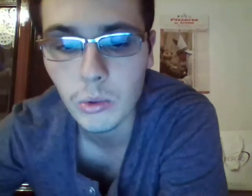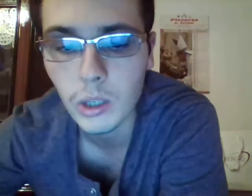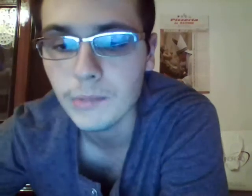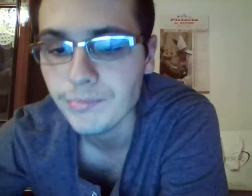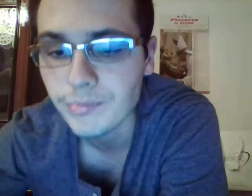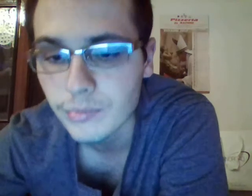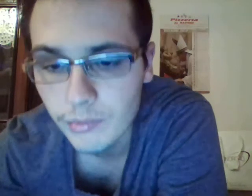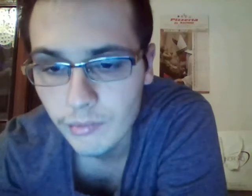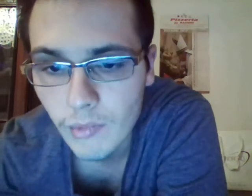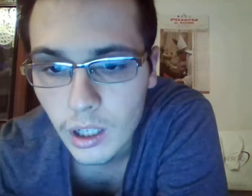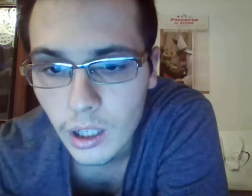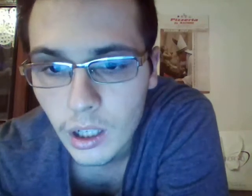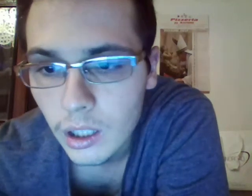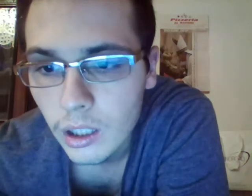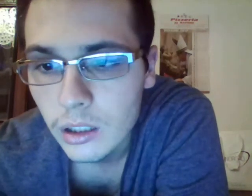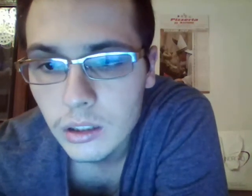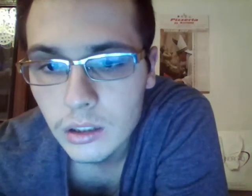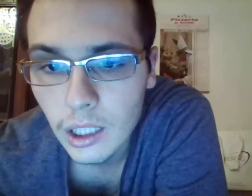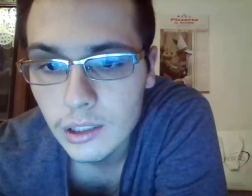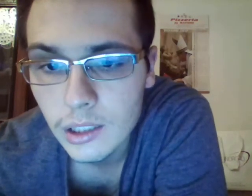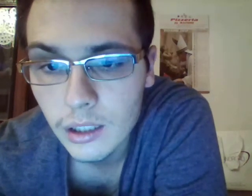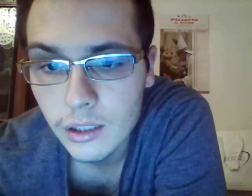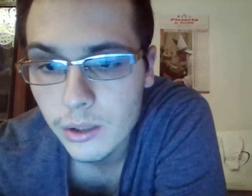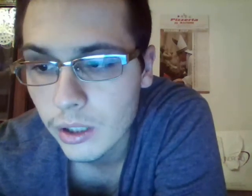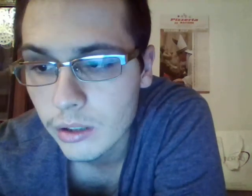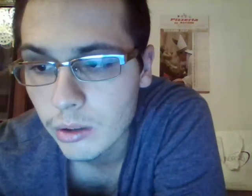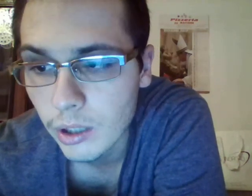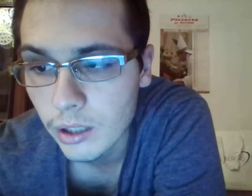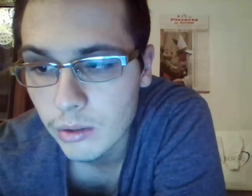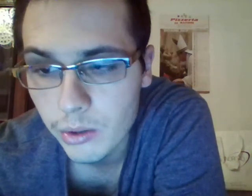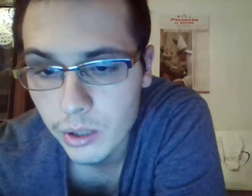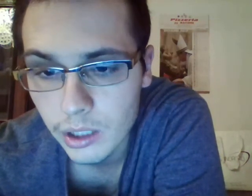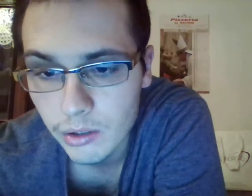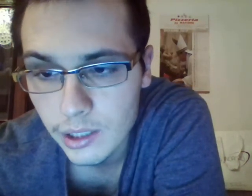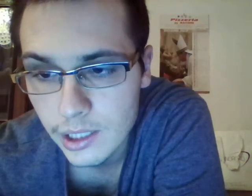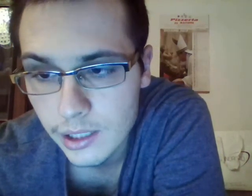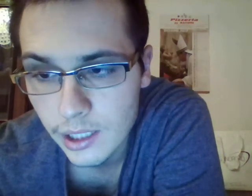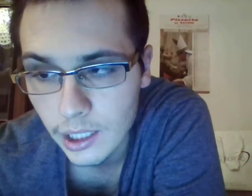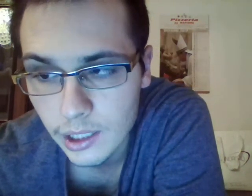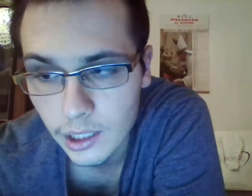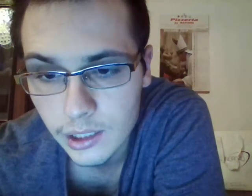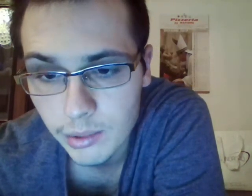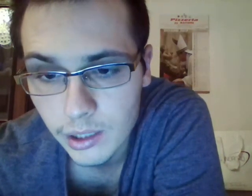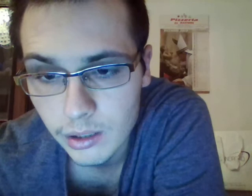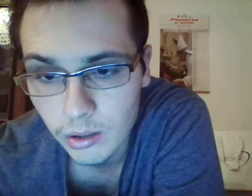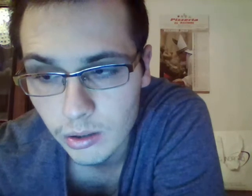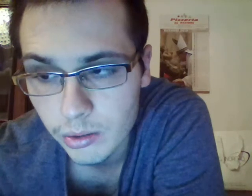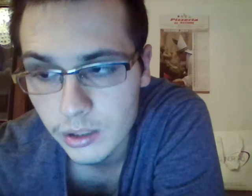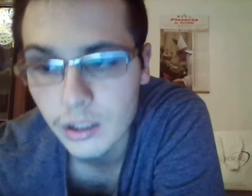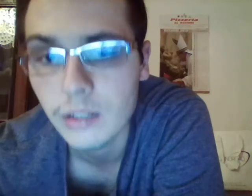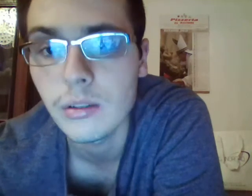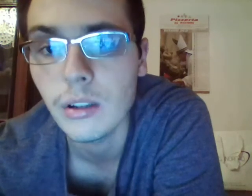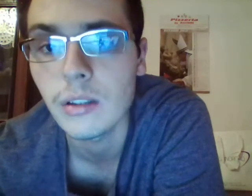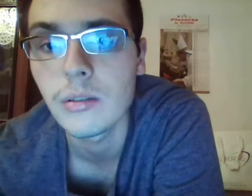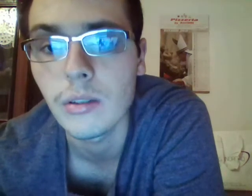attacchi 104 a 126 attacchi pericolosi 38 a